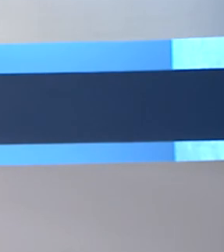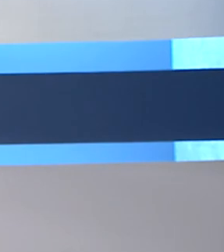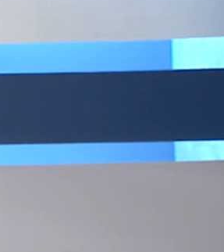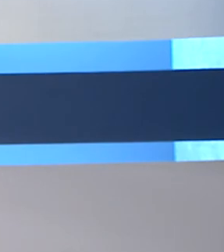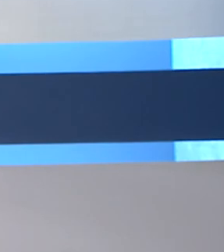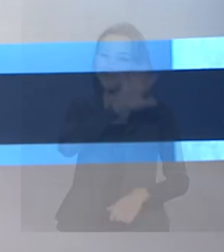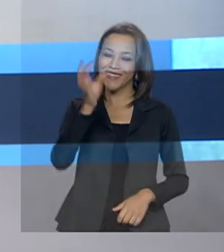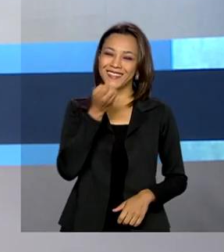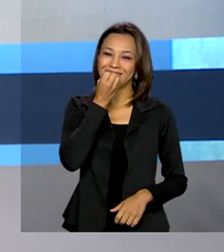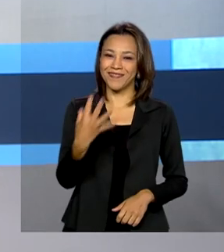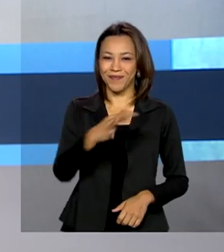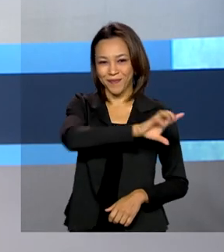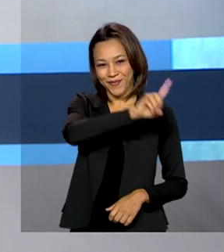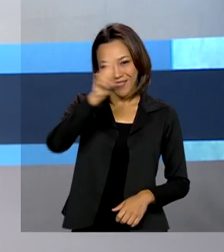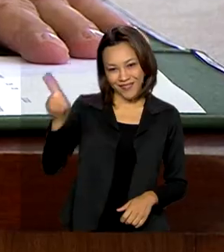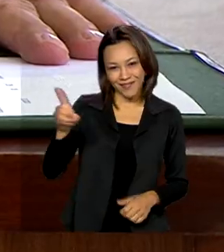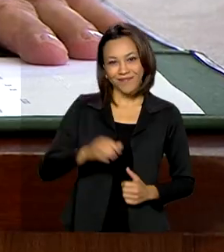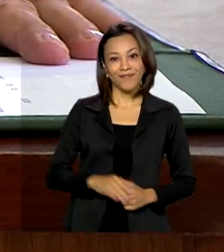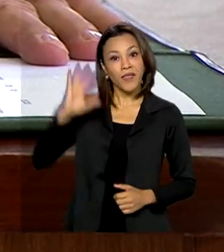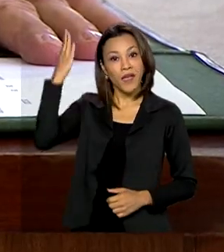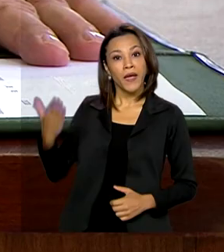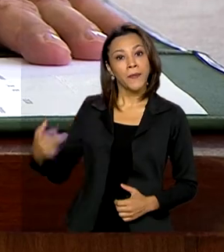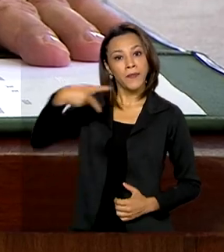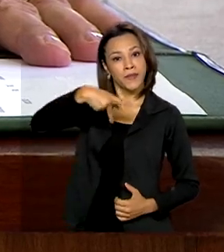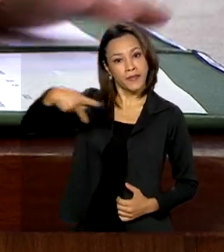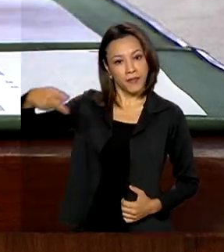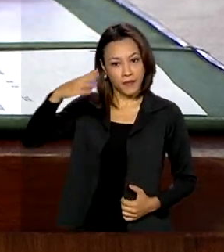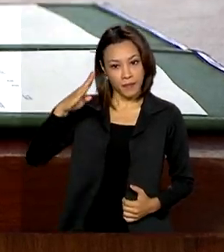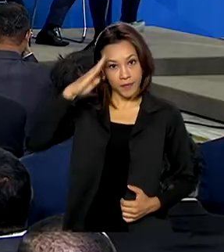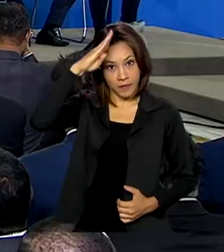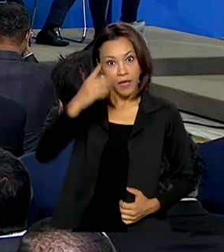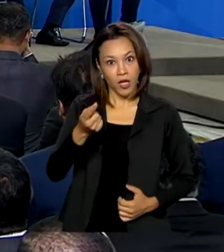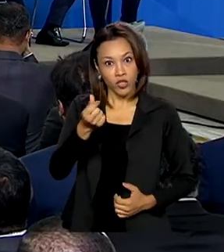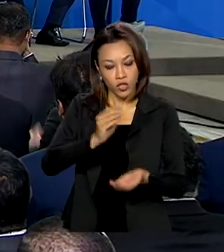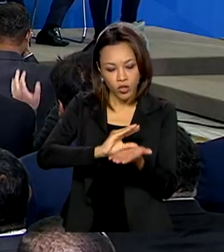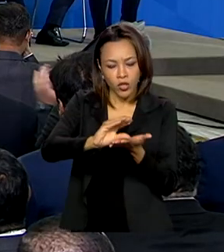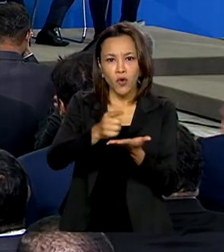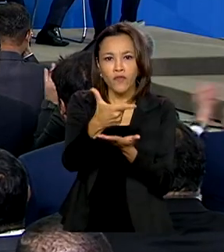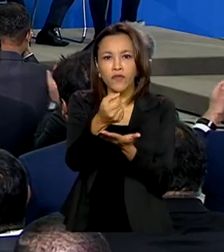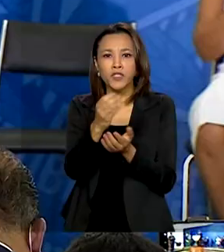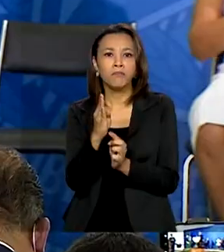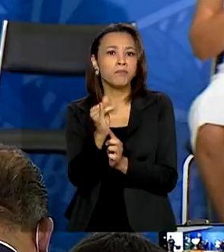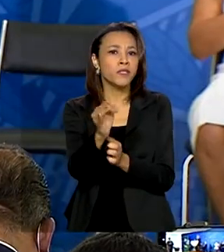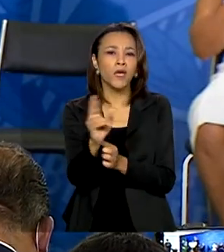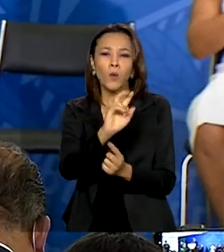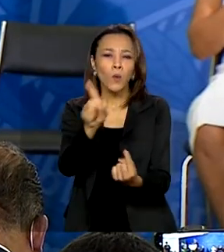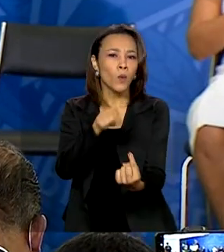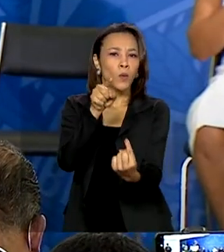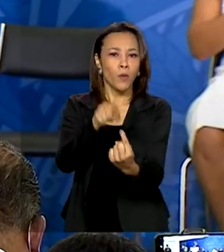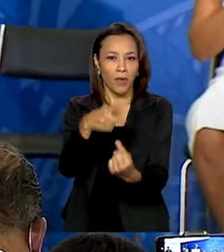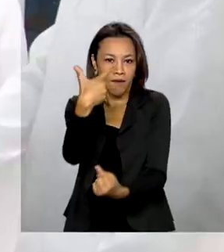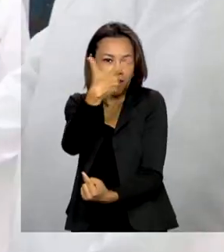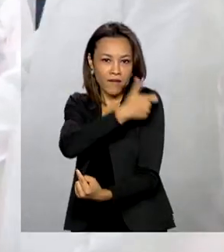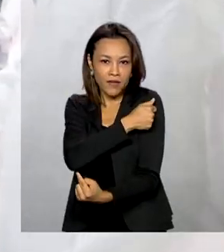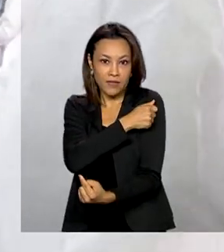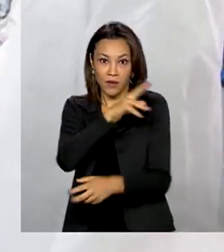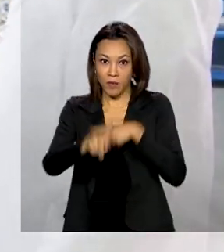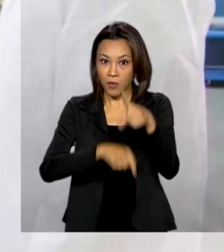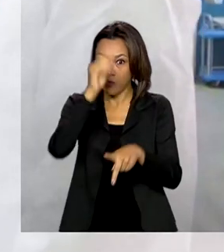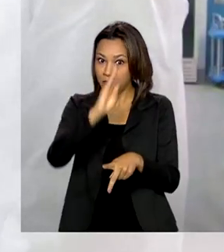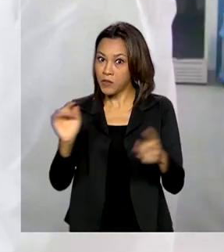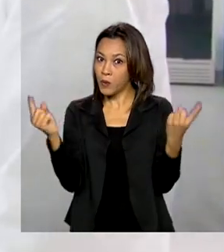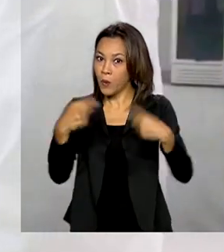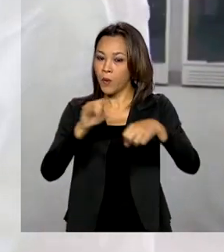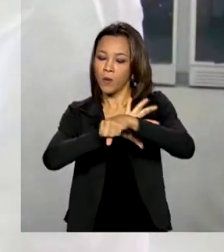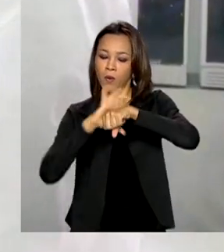Olá, bom dia. Presidente Jair Bolsonaro libera 20 bilhões de reais para vacinar os brasileiros contra a Covid.